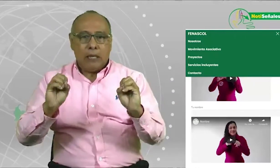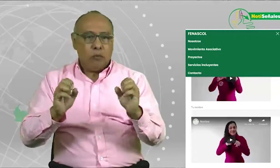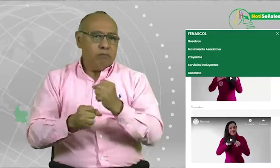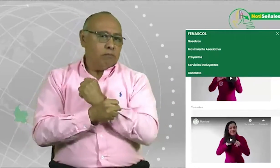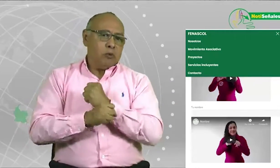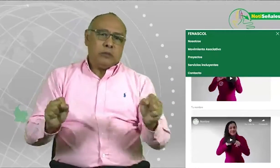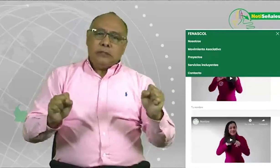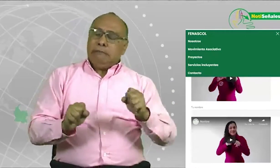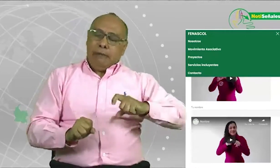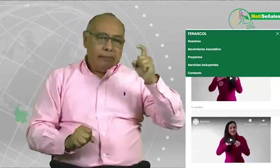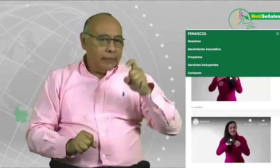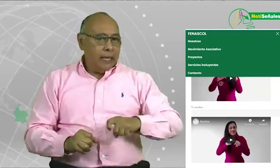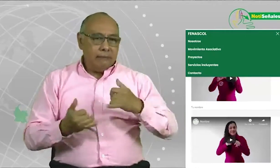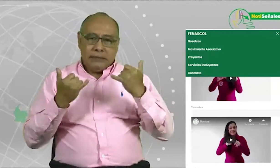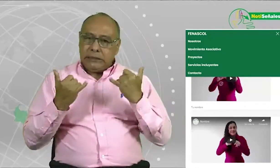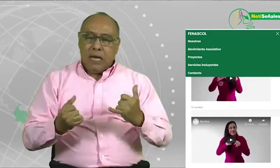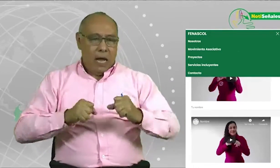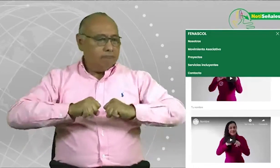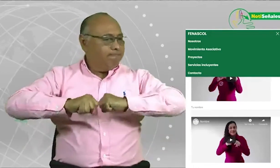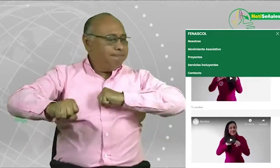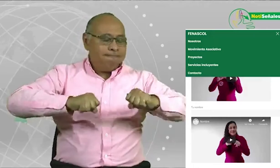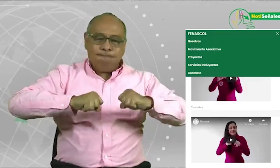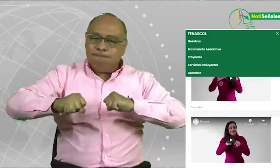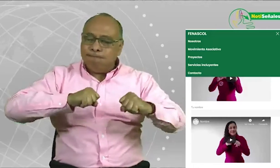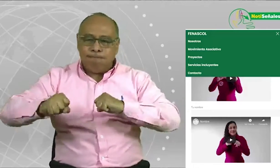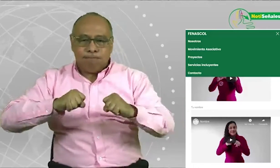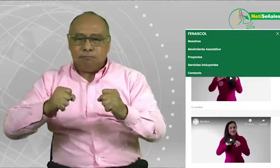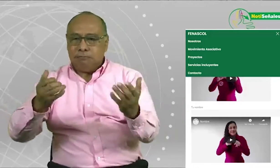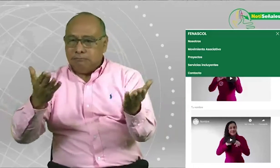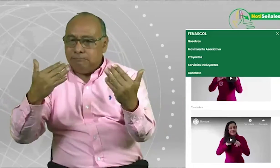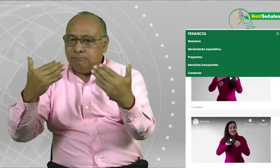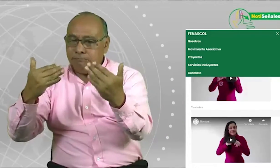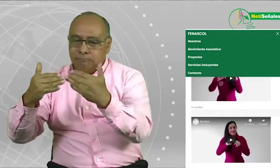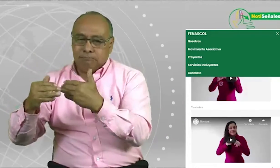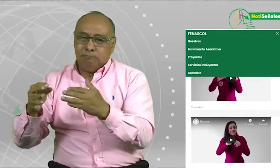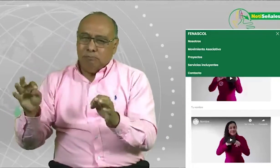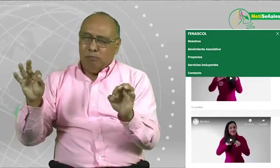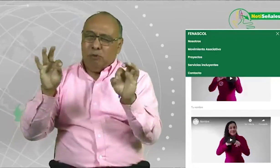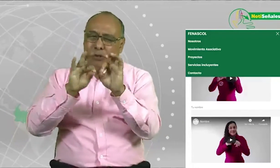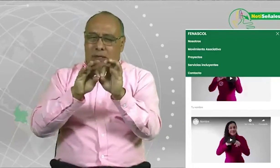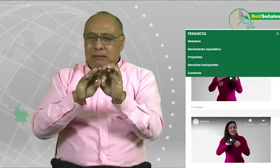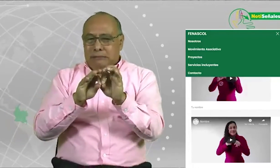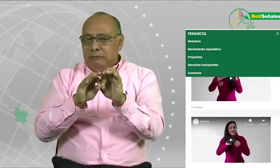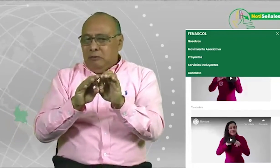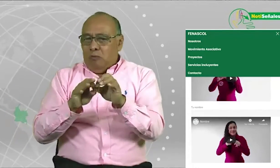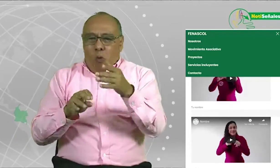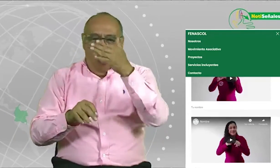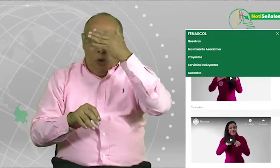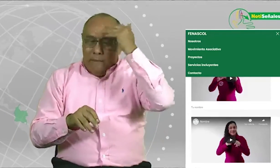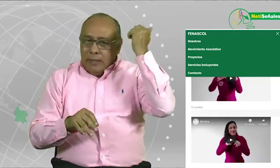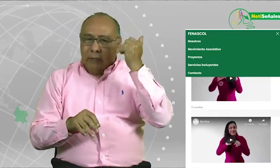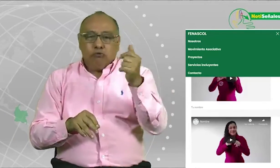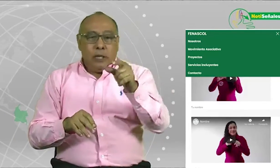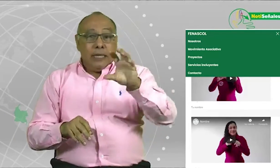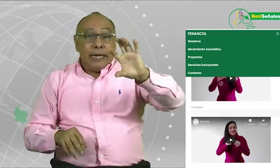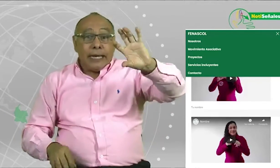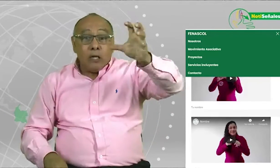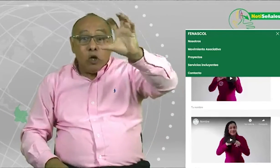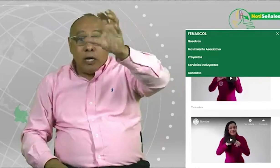y que la comunidad sorda se quede mal. Es el momento de hacer un llamado a la comunidad y que entre todos